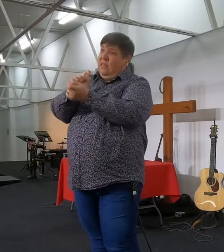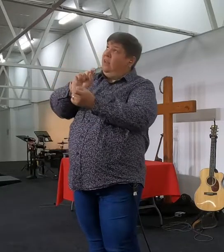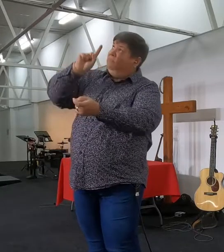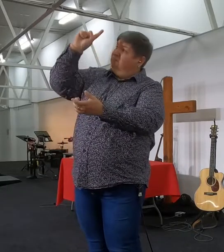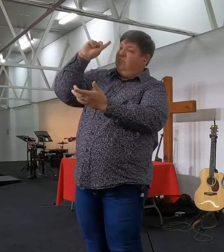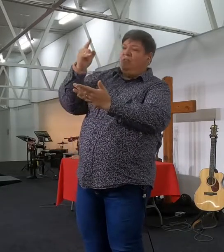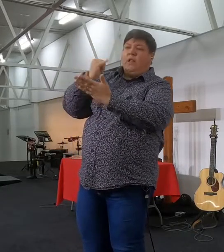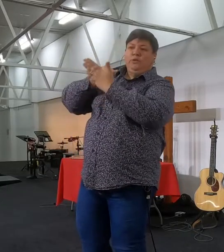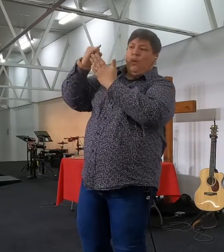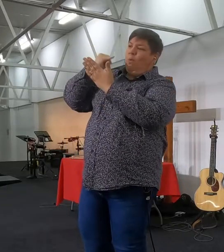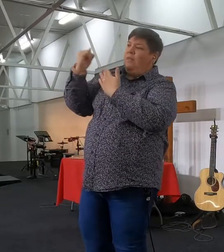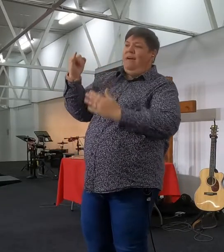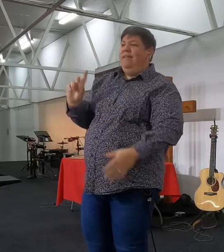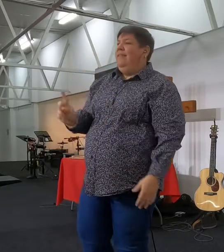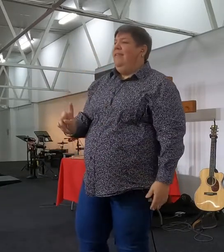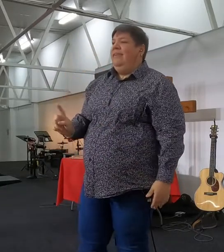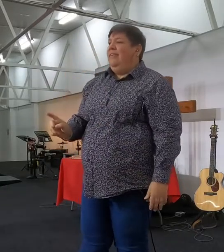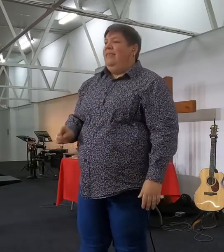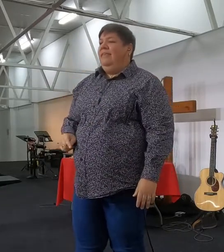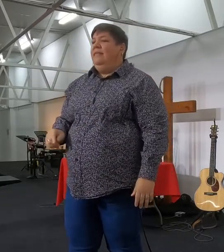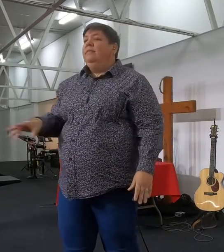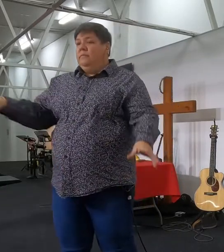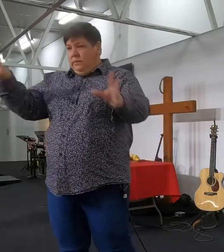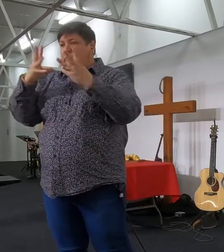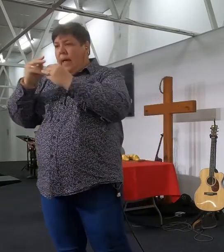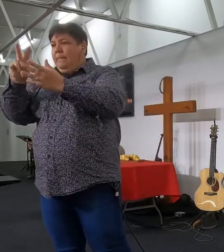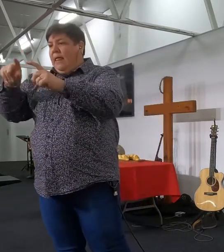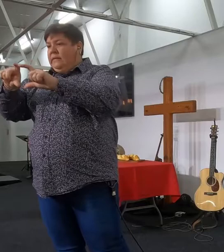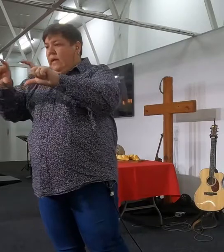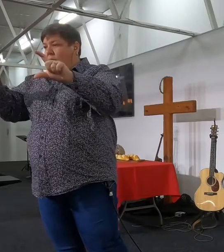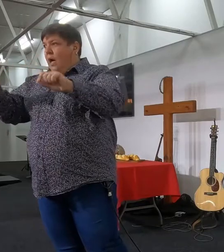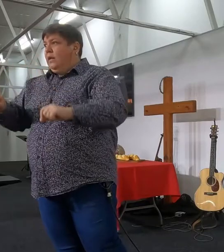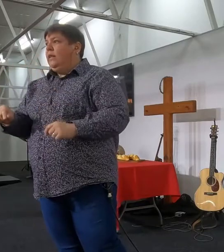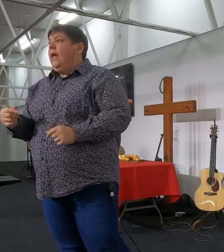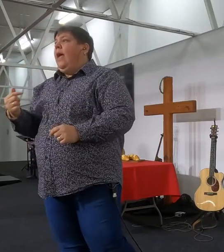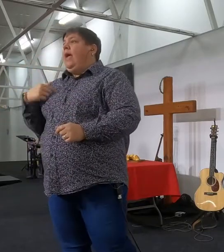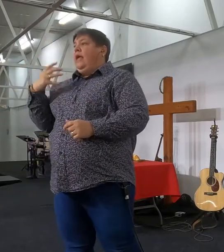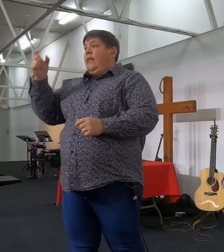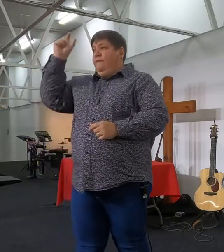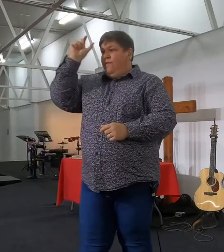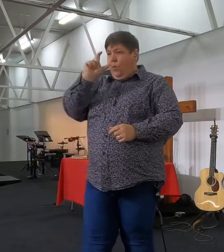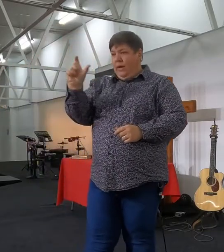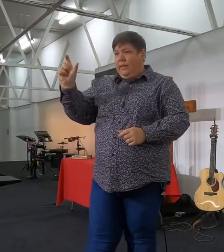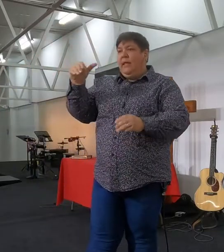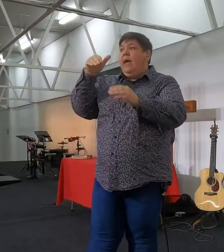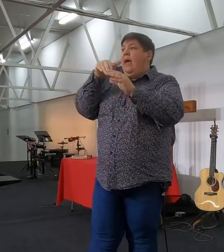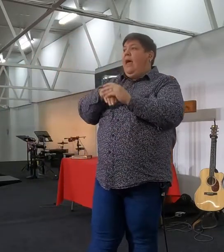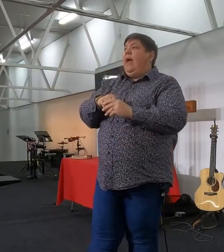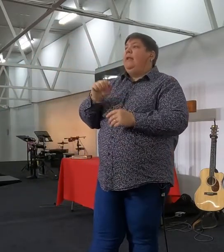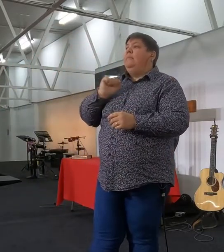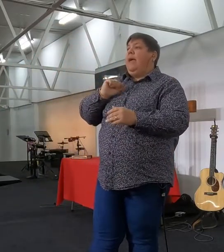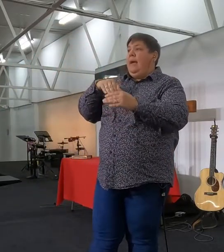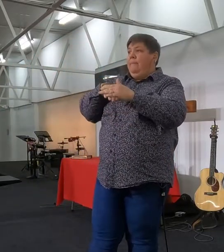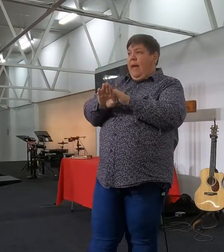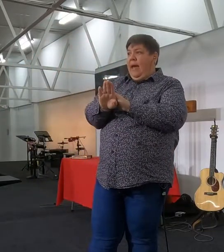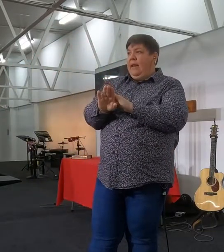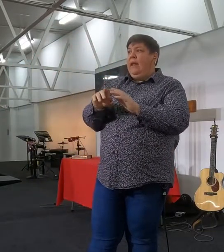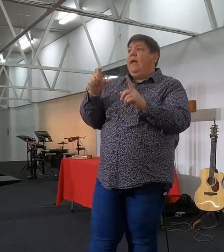dat ek teenie nie sal sonde, kan ons dit samlees, 1, 2, 3, ek het die woord, in my hart geberen,